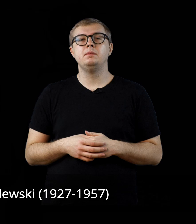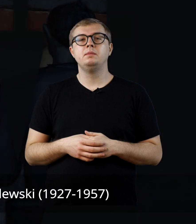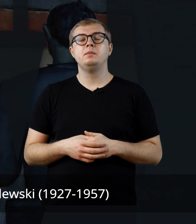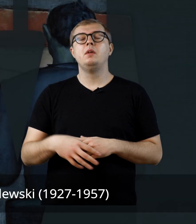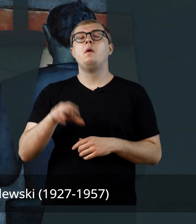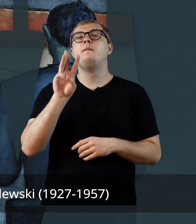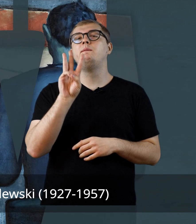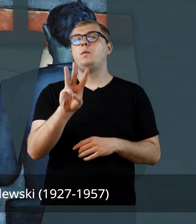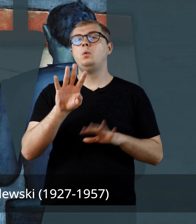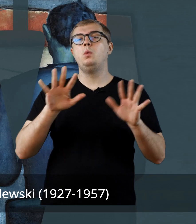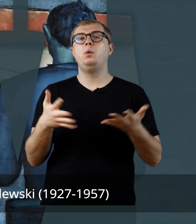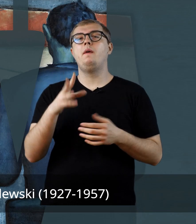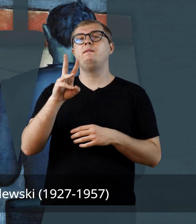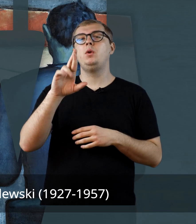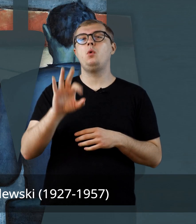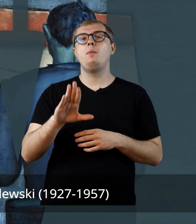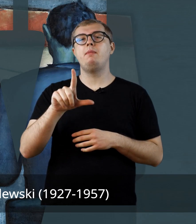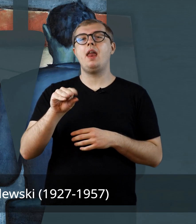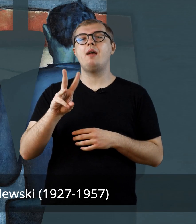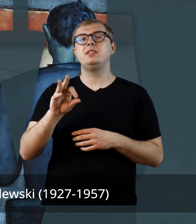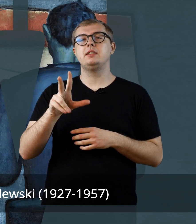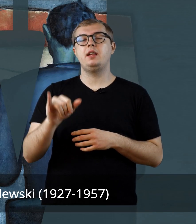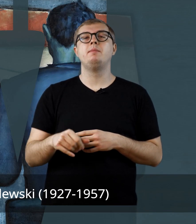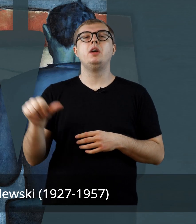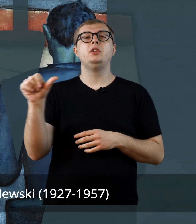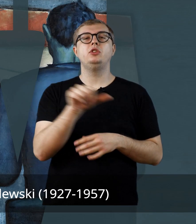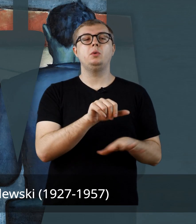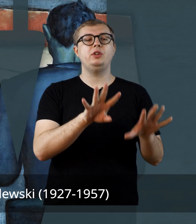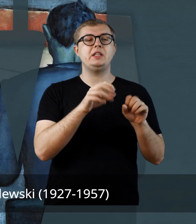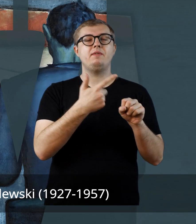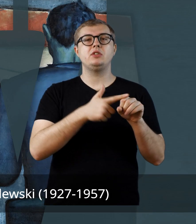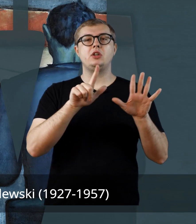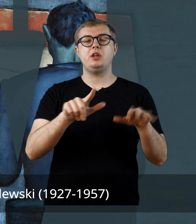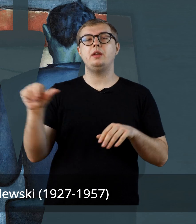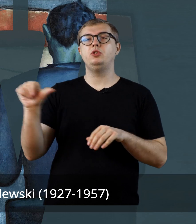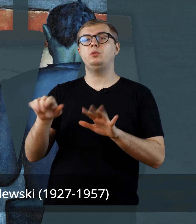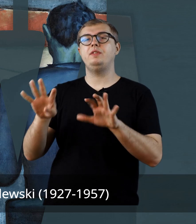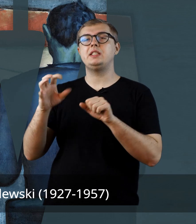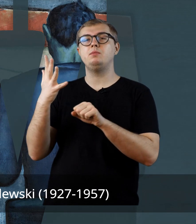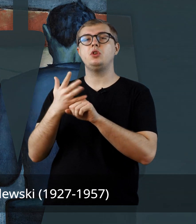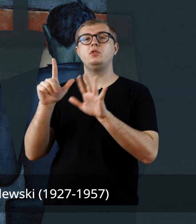Wujak Wróblewski, 1927-1957